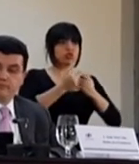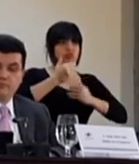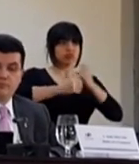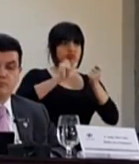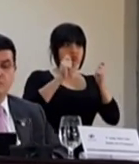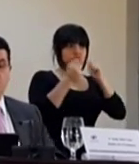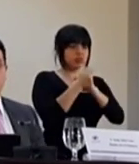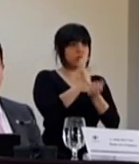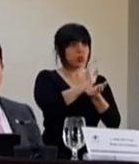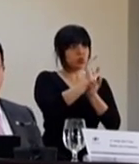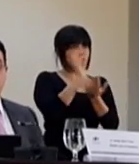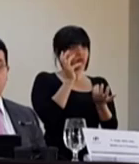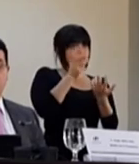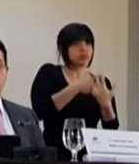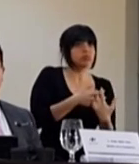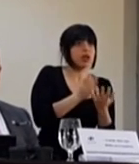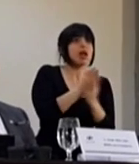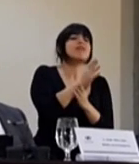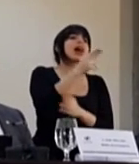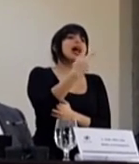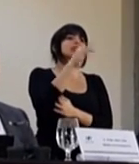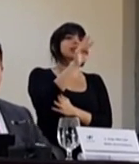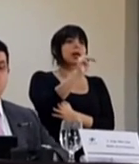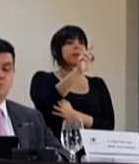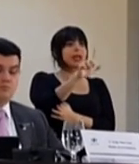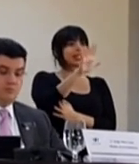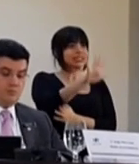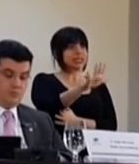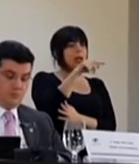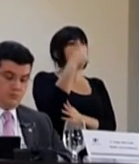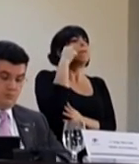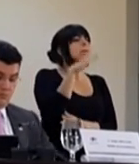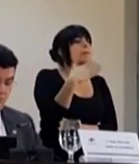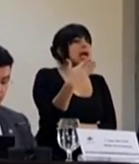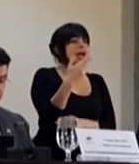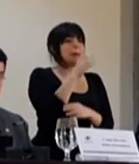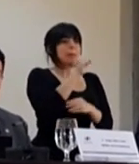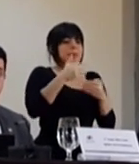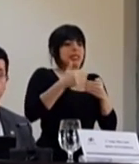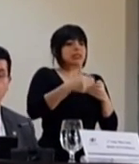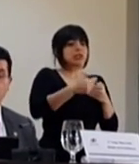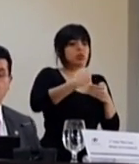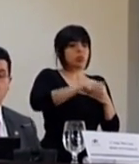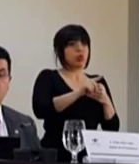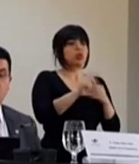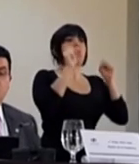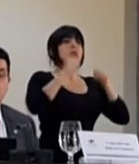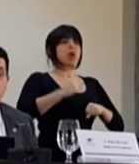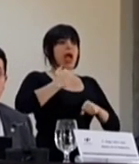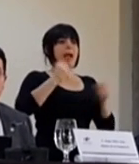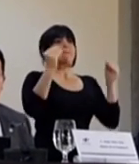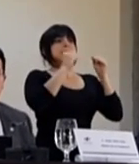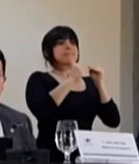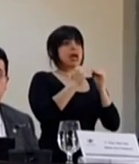de los cursos por medio de HTML5 para que en pocos meses tengamos más